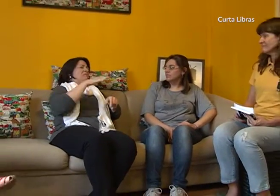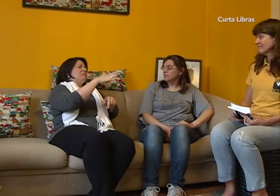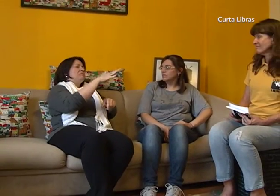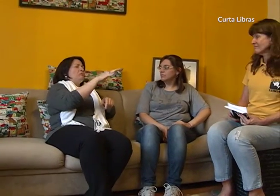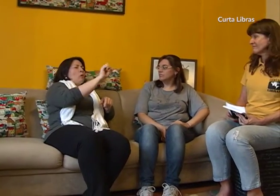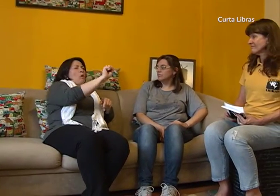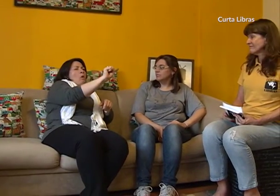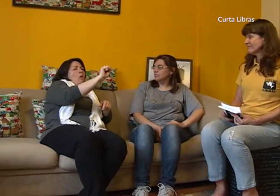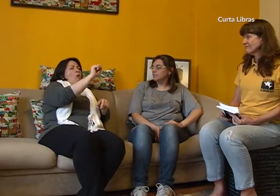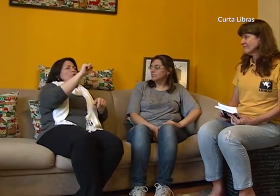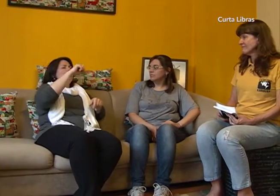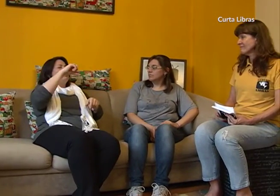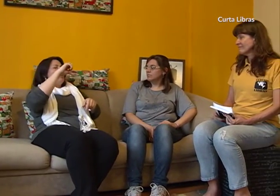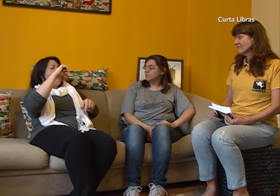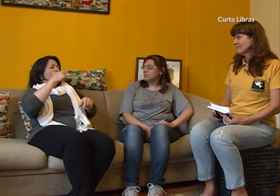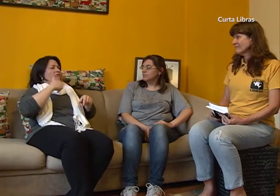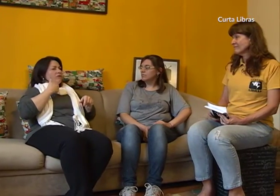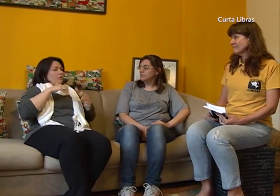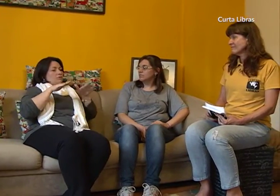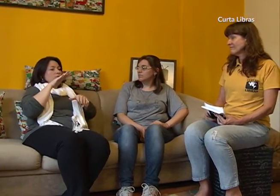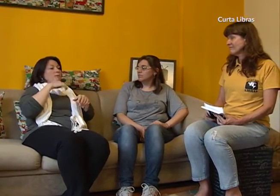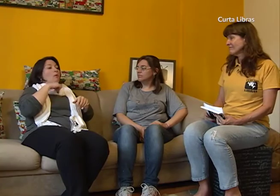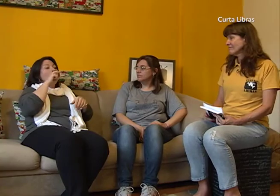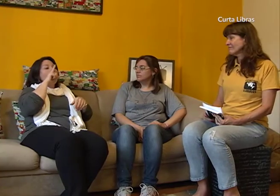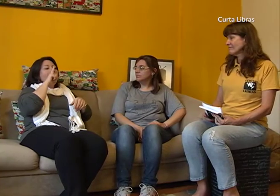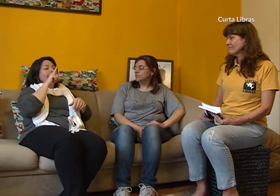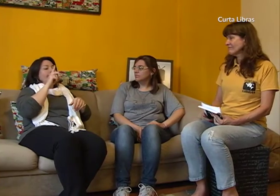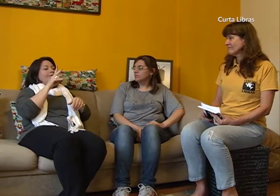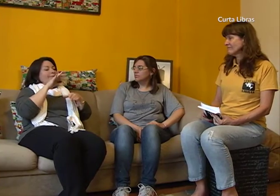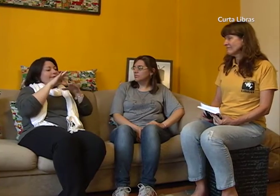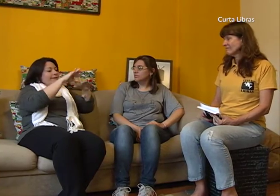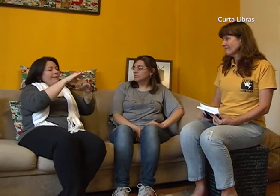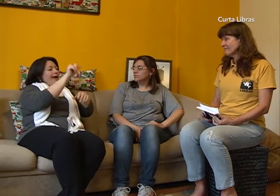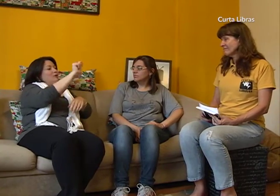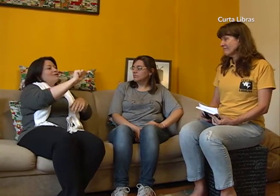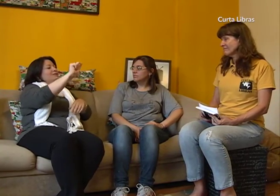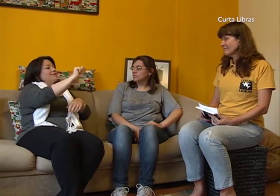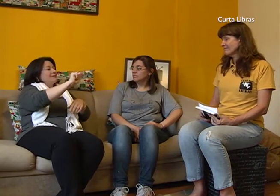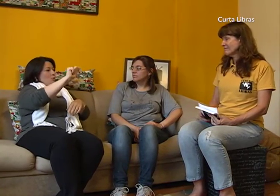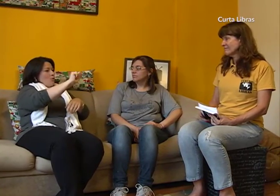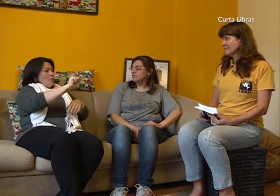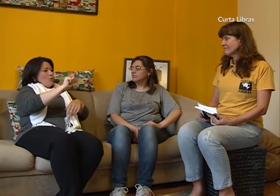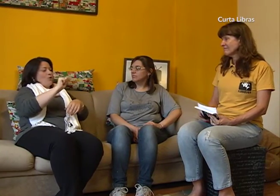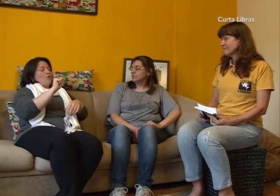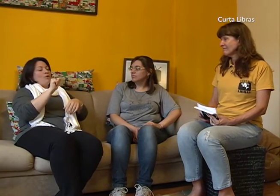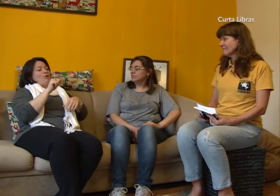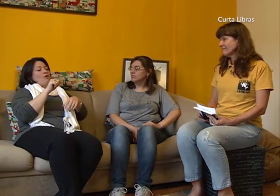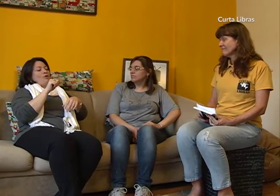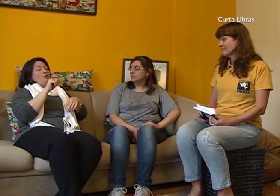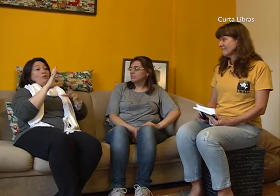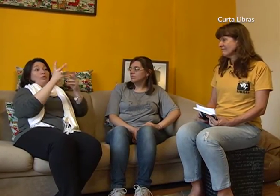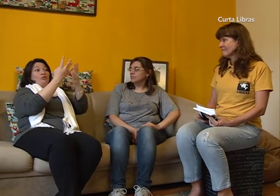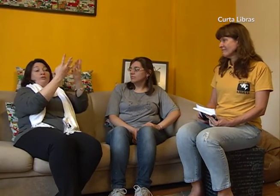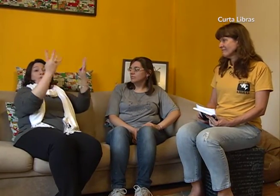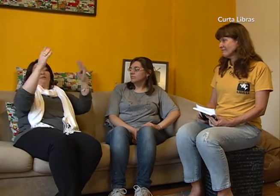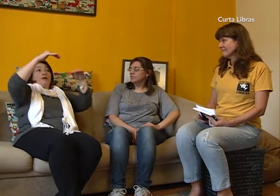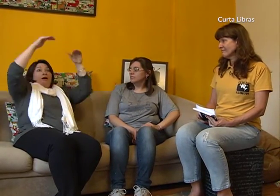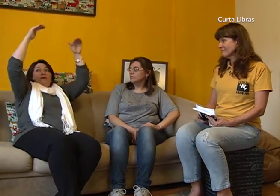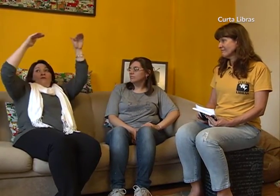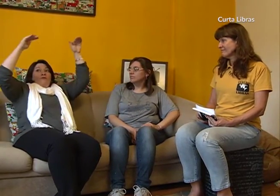Então eu sempre mantive contato entre a escola e a associação. Quando eu tinha 8 ou 9 anos, meus pais já me levavam para a